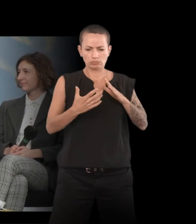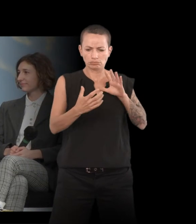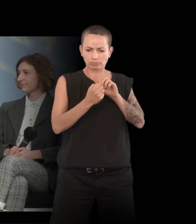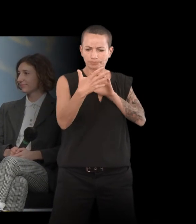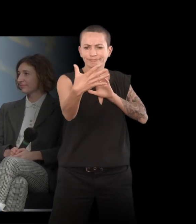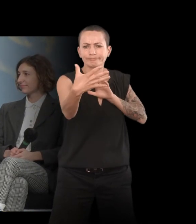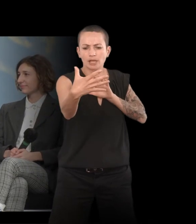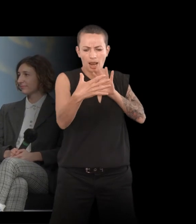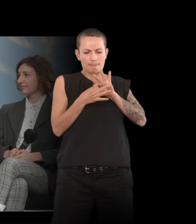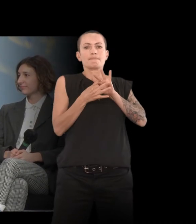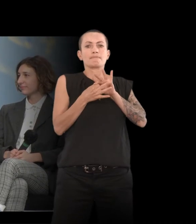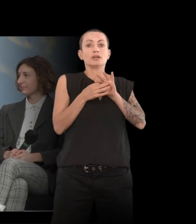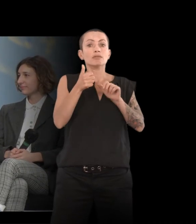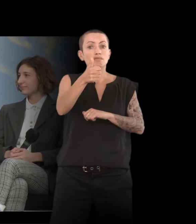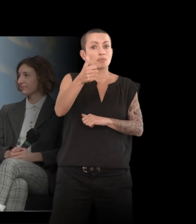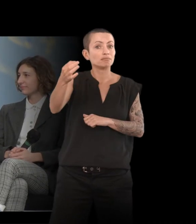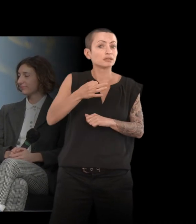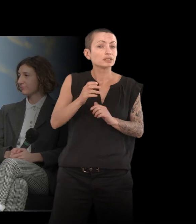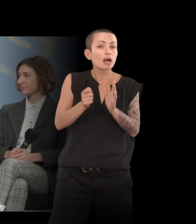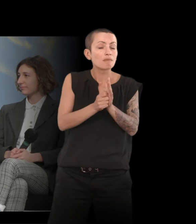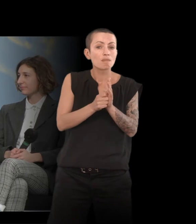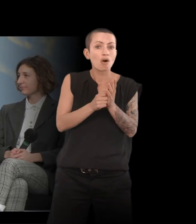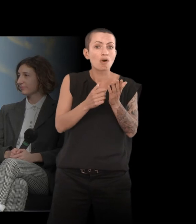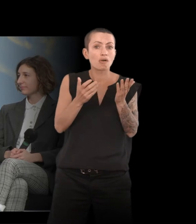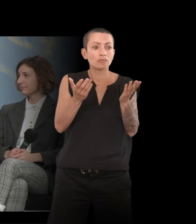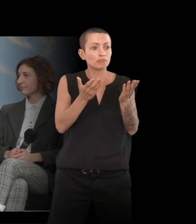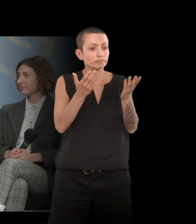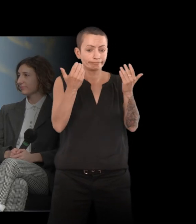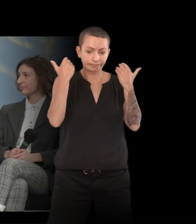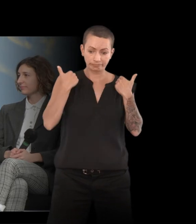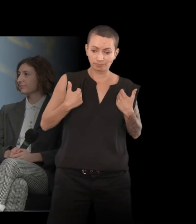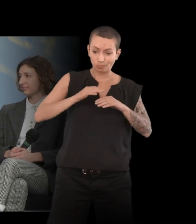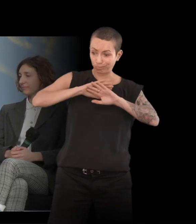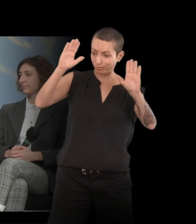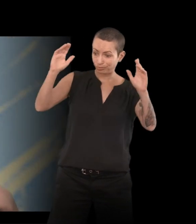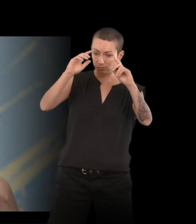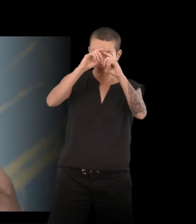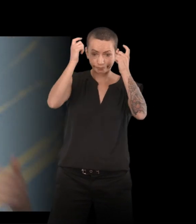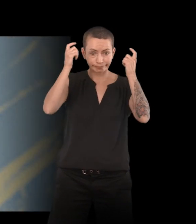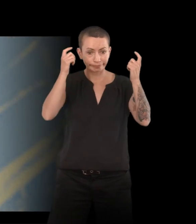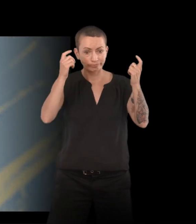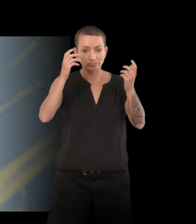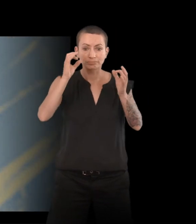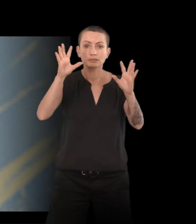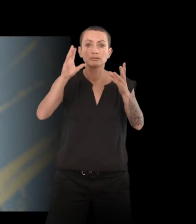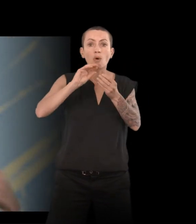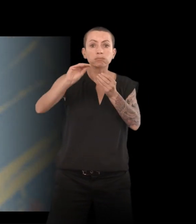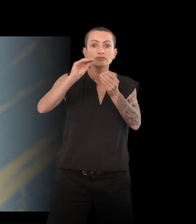Et vous le dites très bien, un moment, il n a plus de sujet, on est impersonnel, on est un objet, alors sous le regard